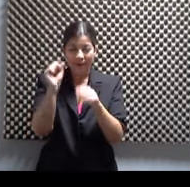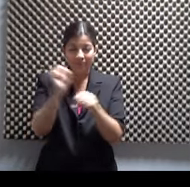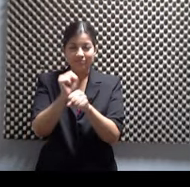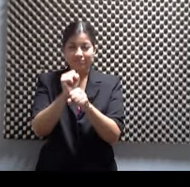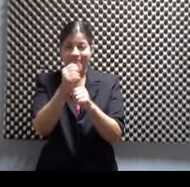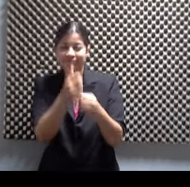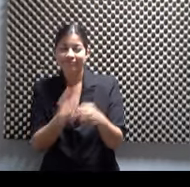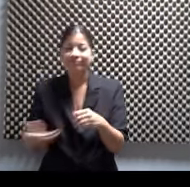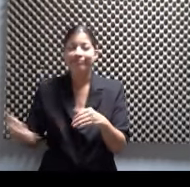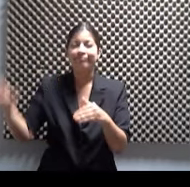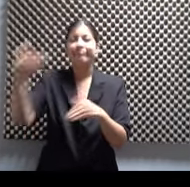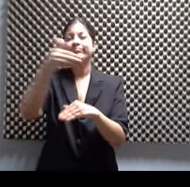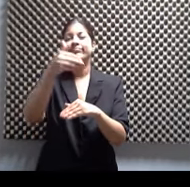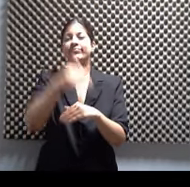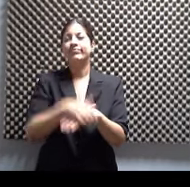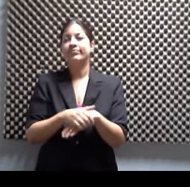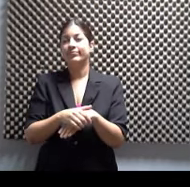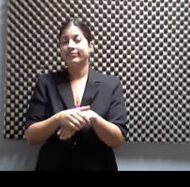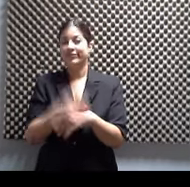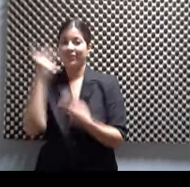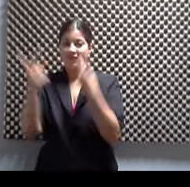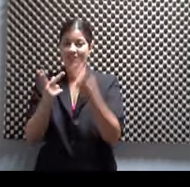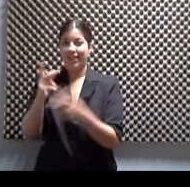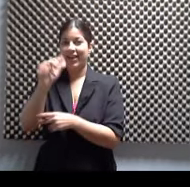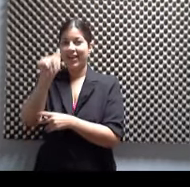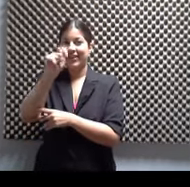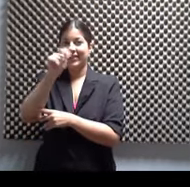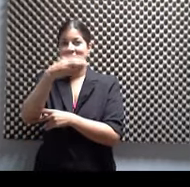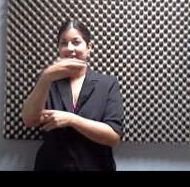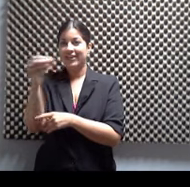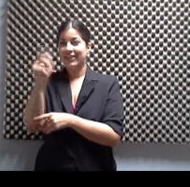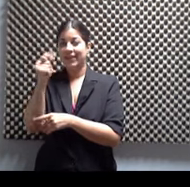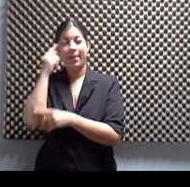prueba. Visítanos. AT&T. Piensa sin límites.